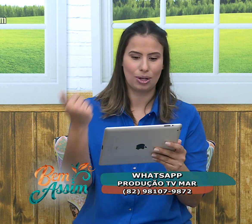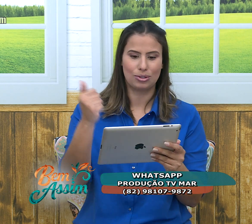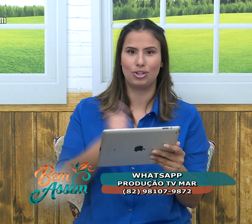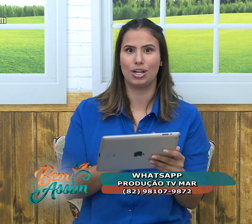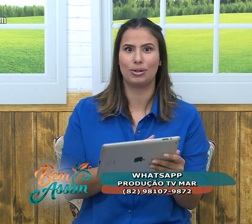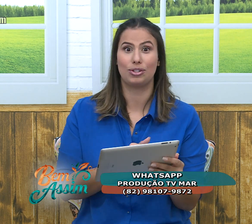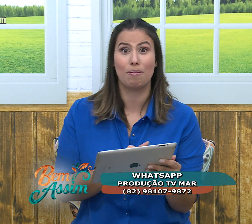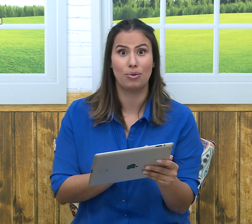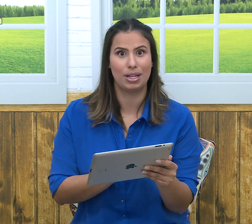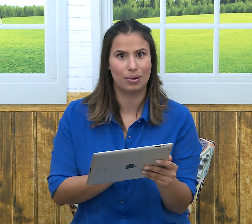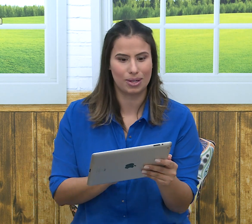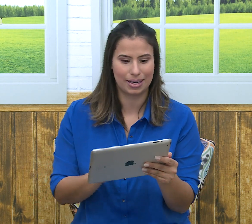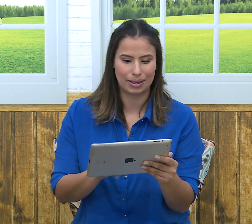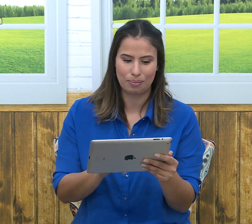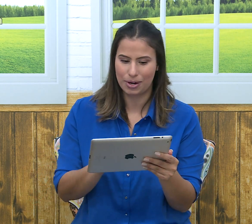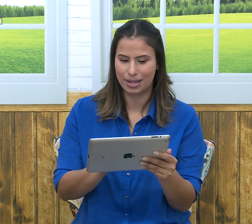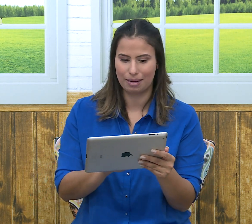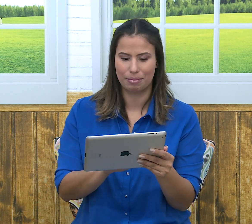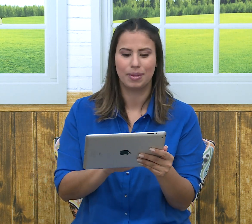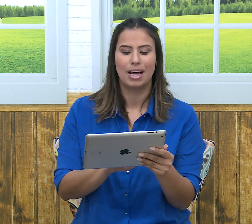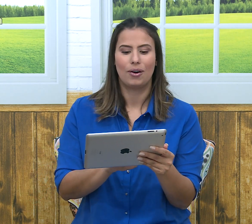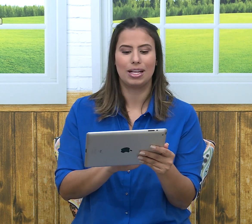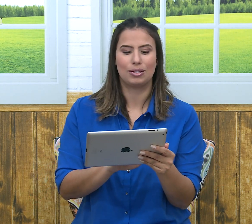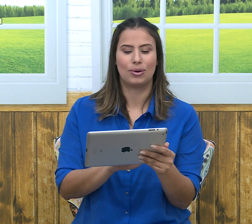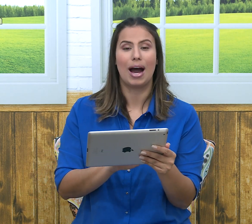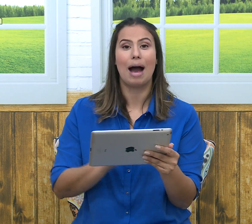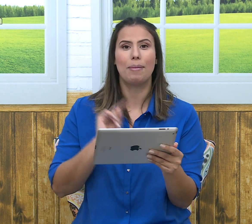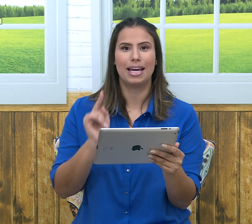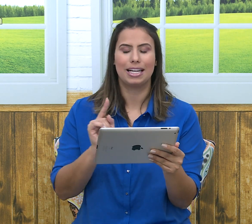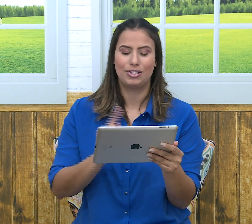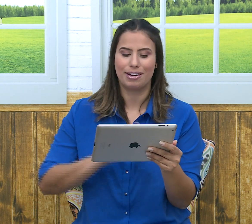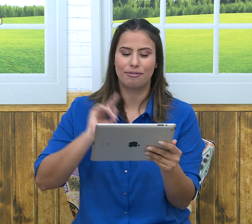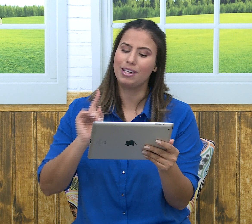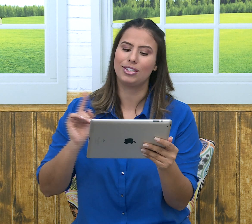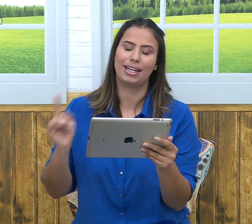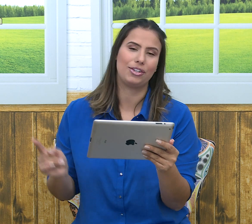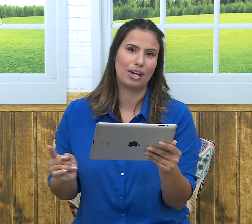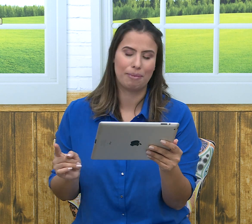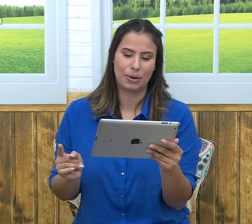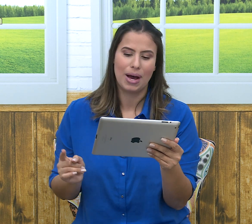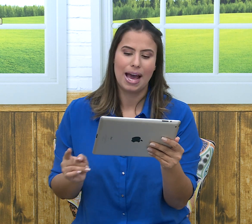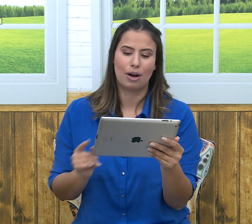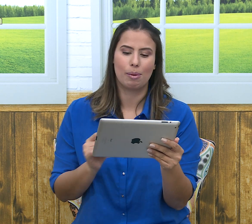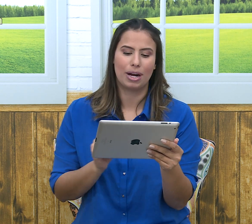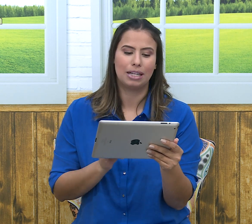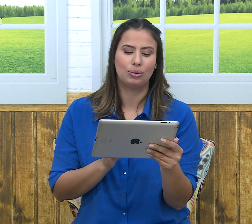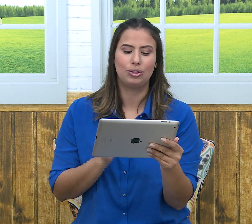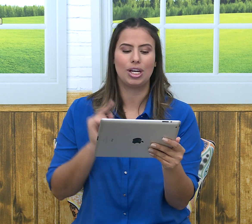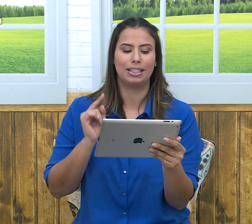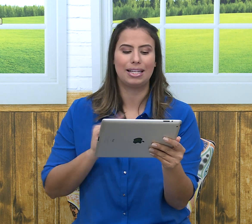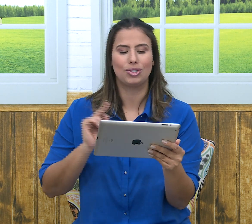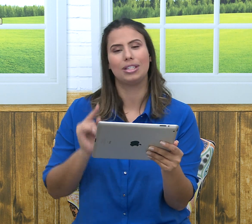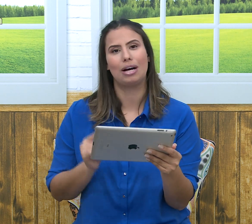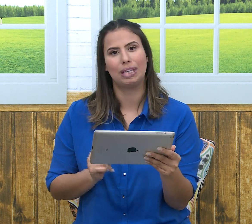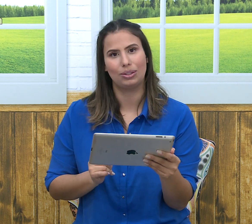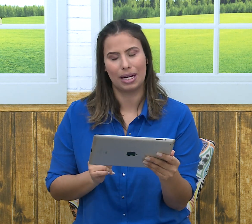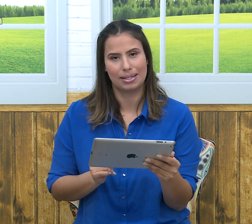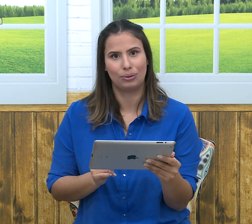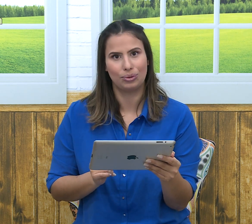nosso dia, que hoje tem muita coisa aqui no programa. Olha só, amanhã, dia 23 de abril, é comemorado o Dia Nacional da Educação dos